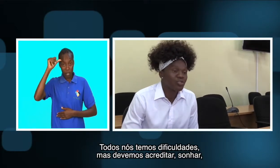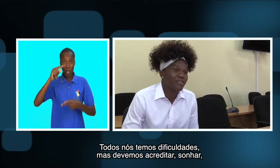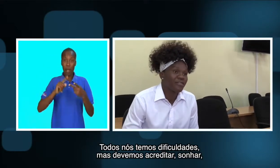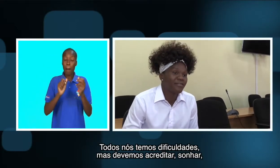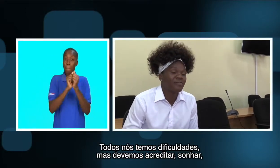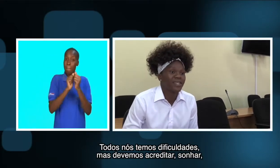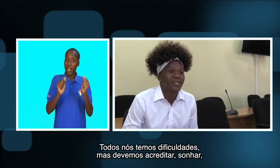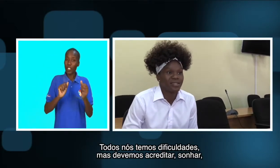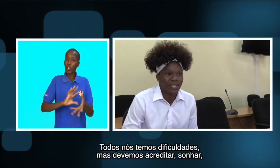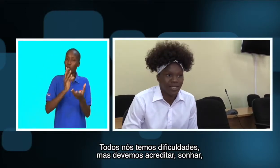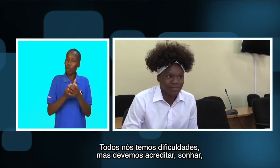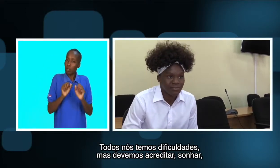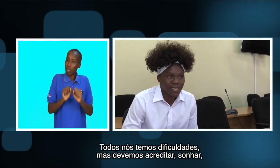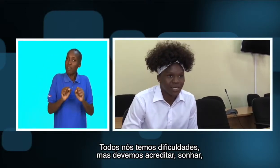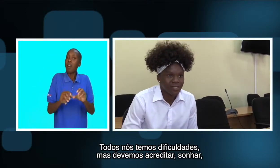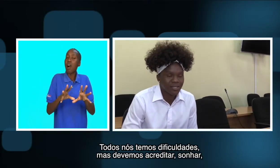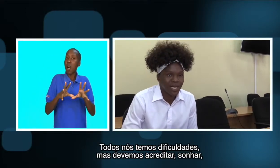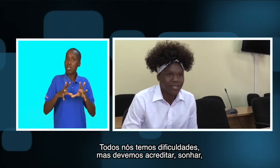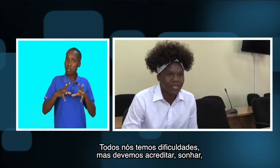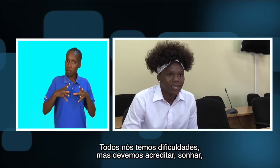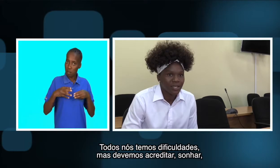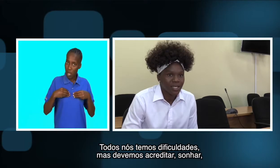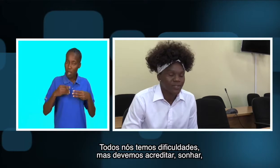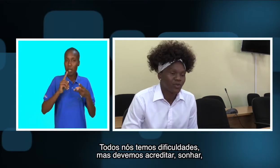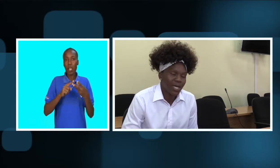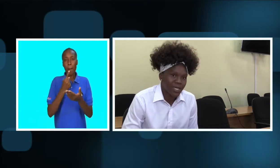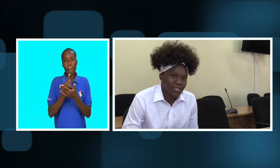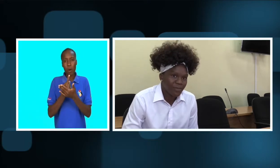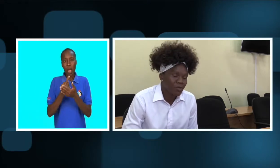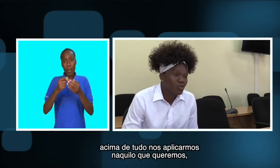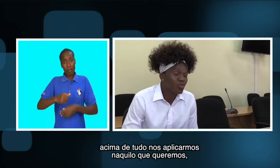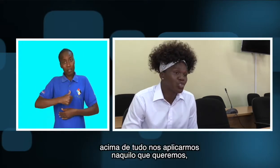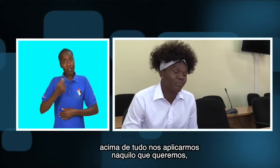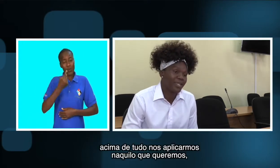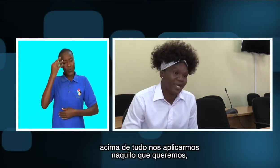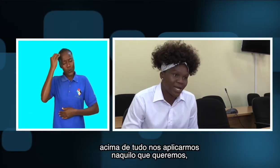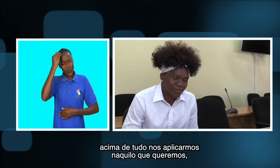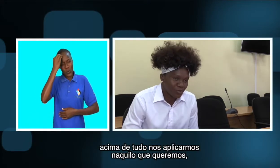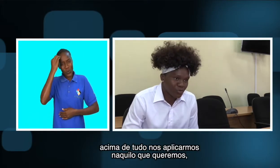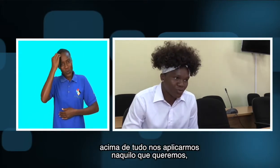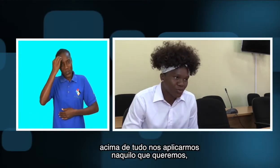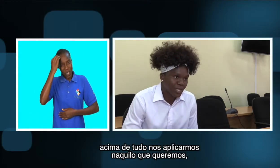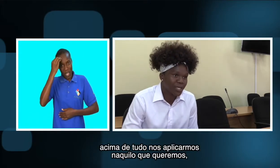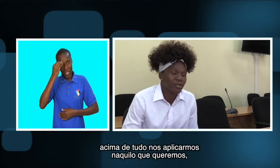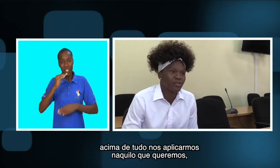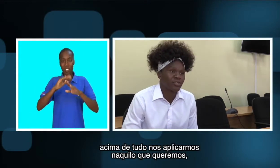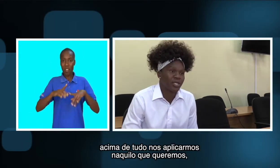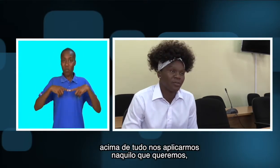devemos acreditar, acreditar, sonhar acima de nos aplicarmos naquilo que nós queremos.